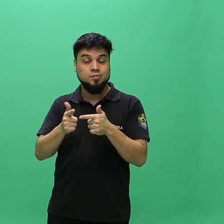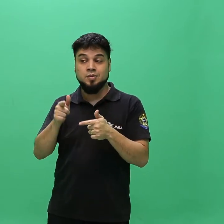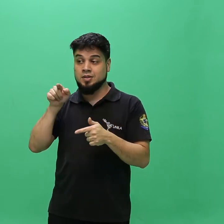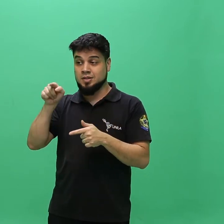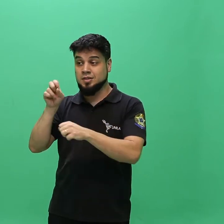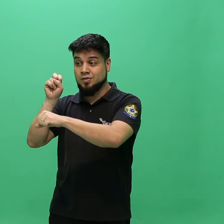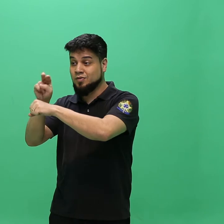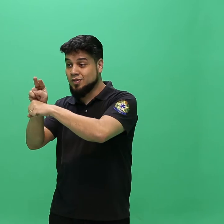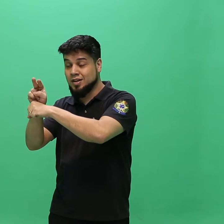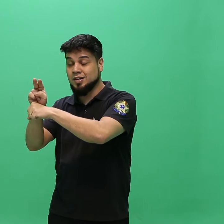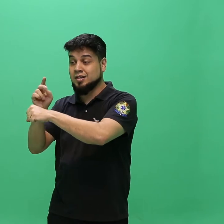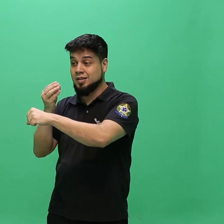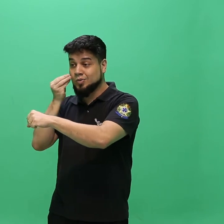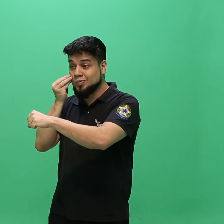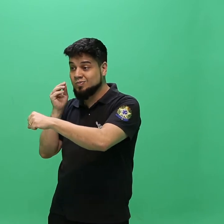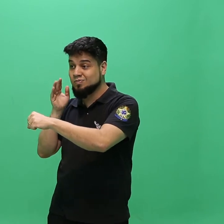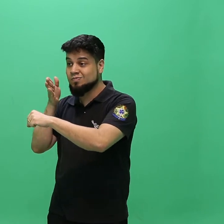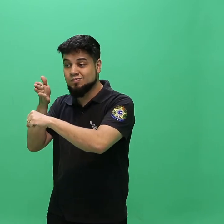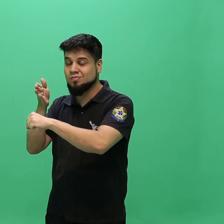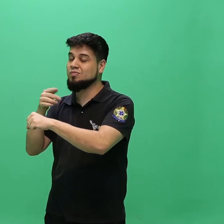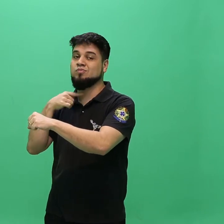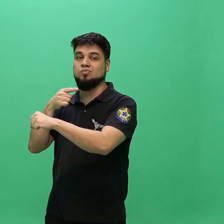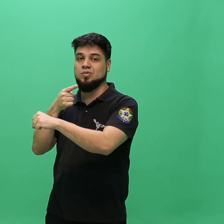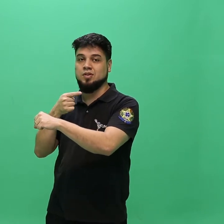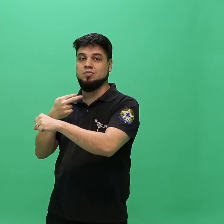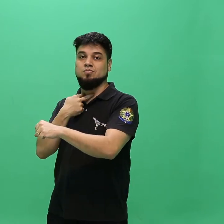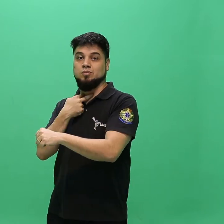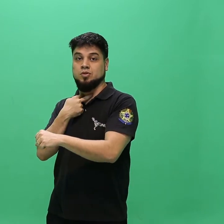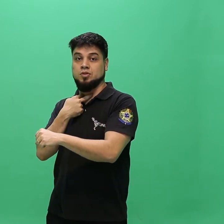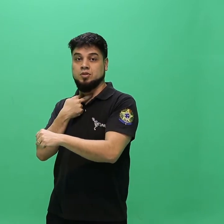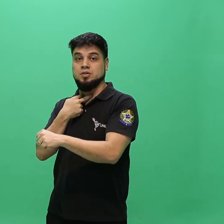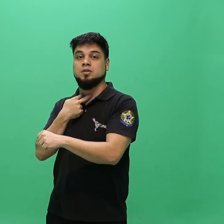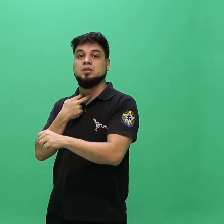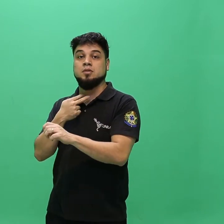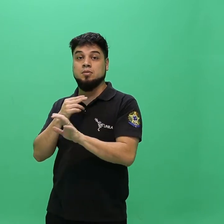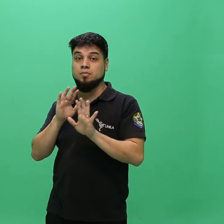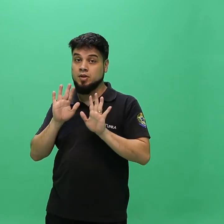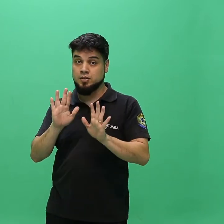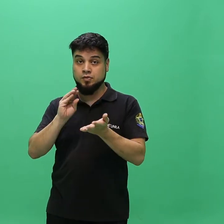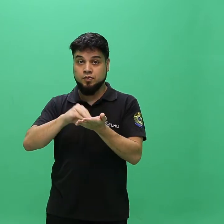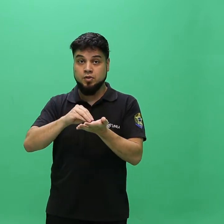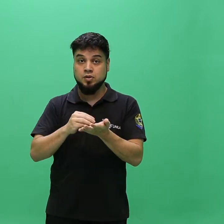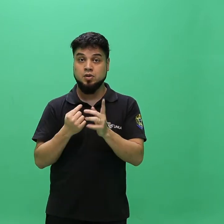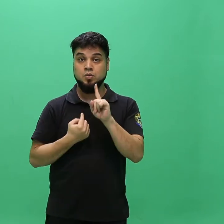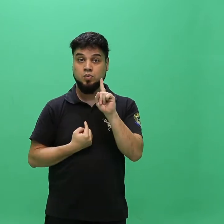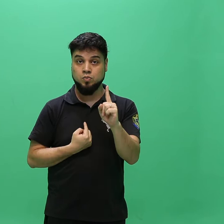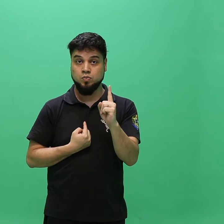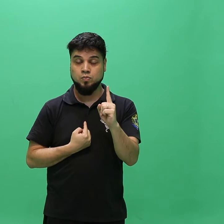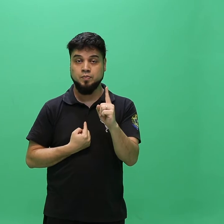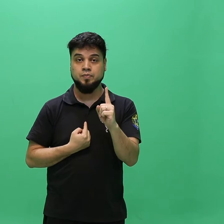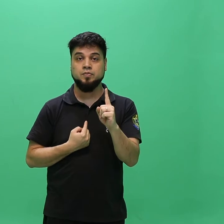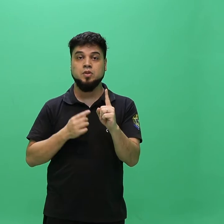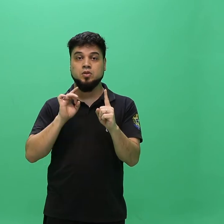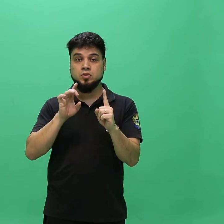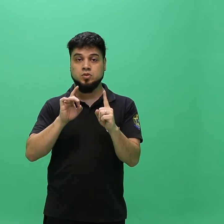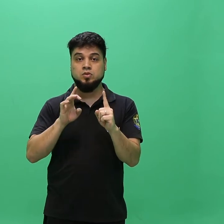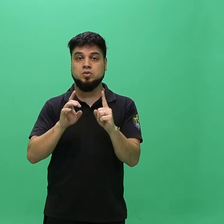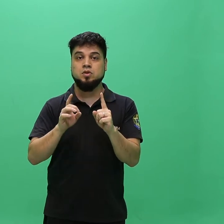Reopção de Curso, a qual é a primeira modalidade na ordem de prioridade e da